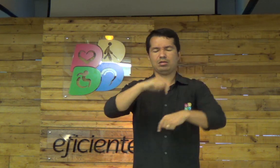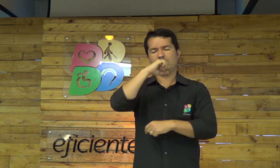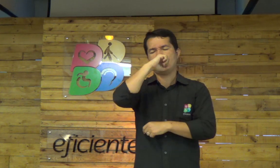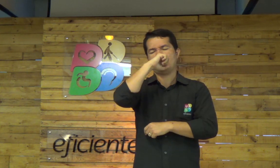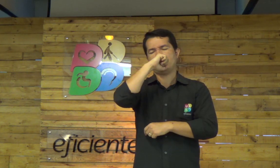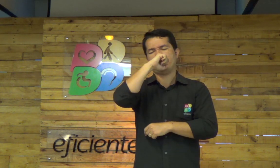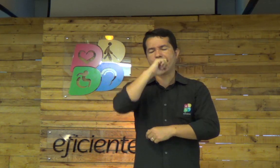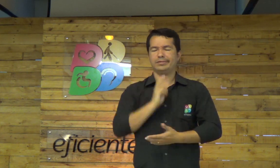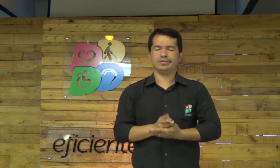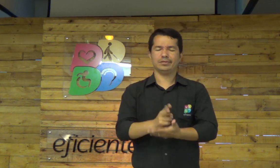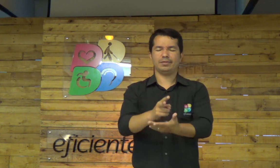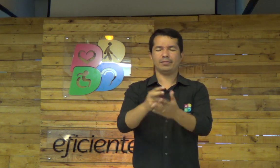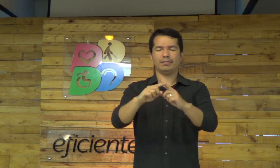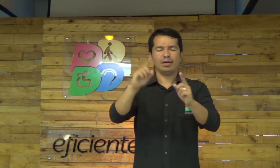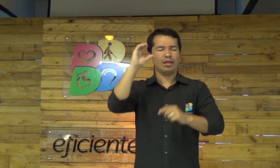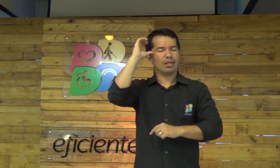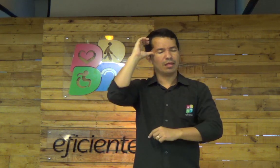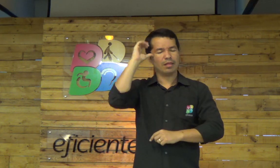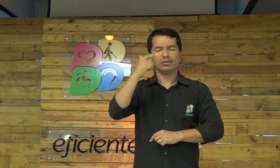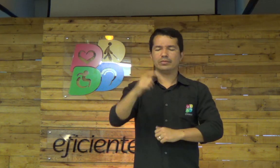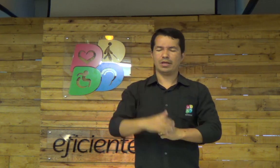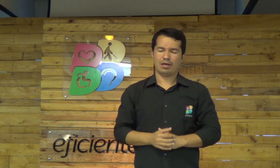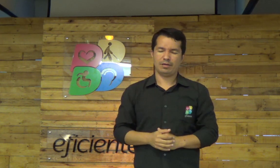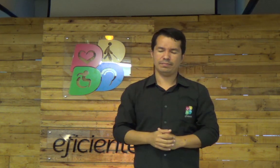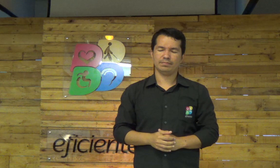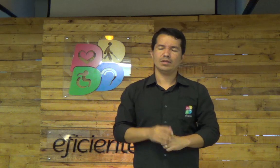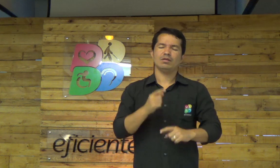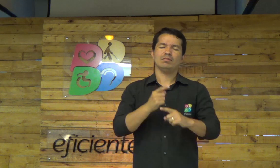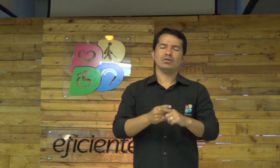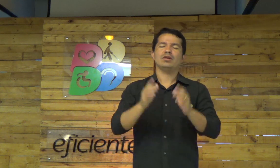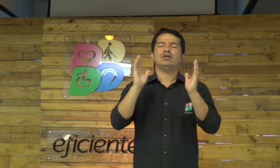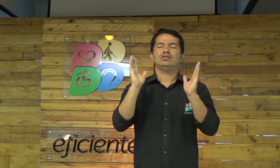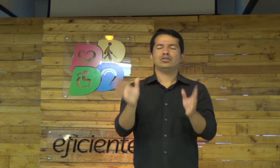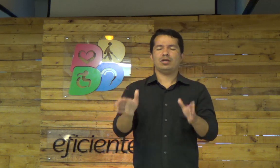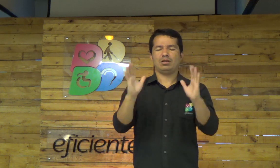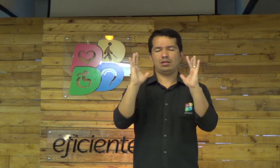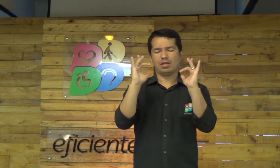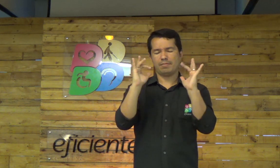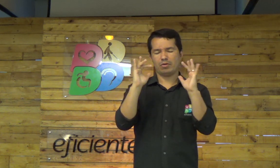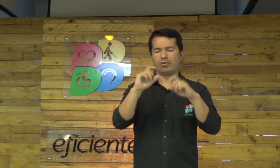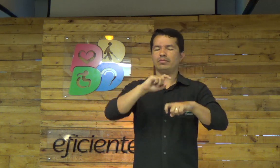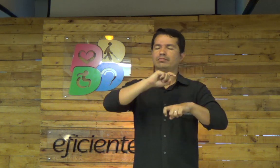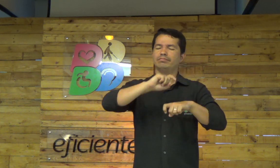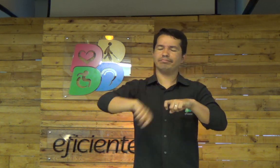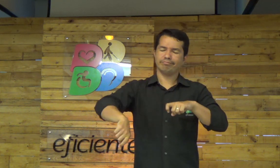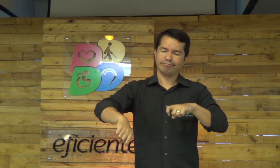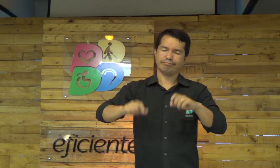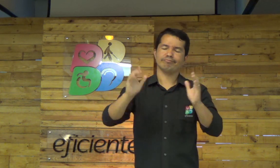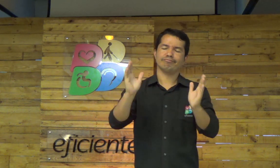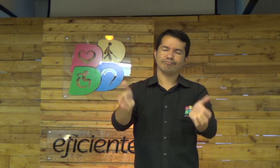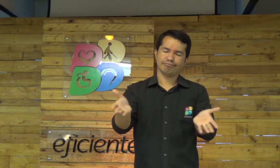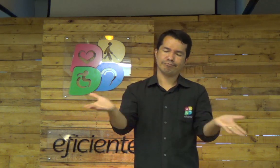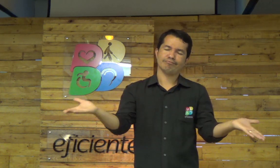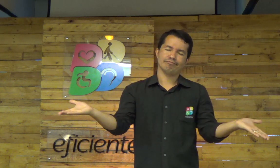Algumas pessoas que vêm aqui todo sábado não têm essa consciência. Já namoram